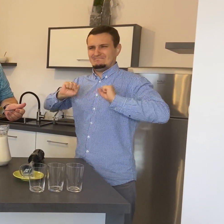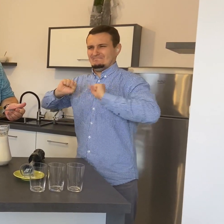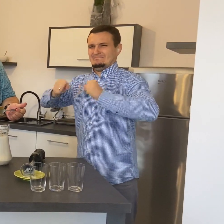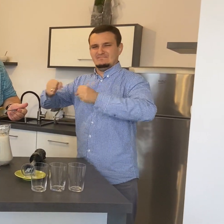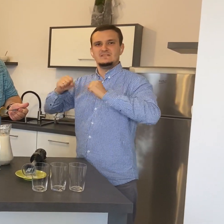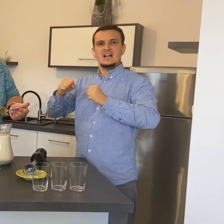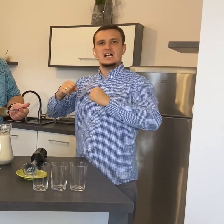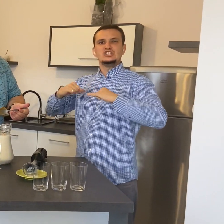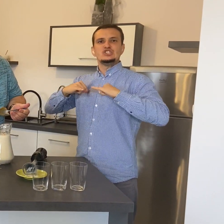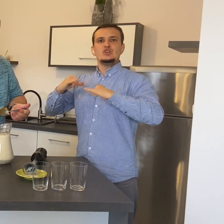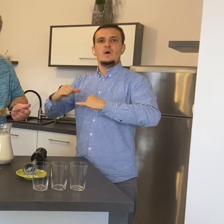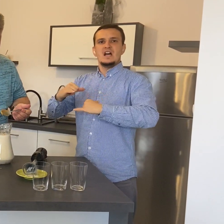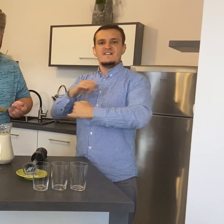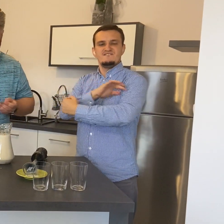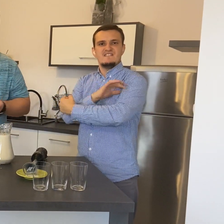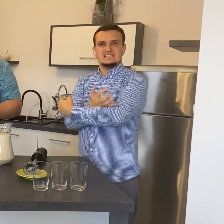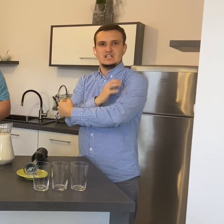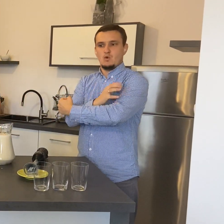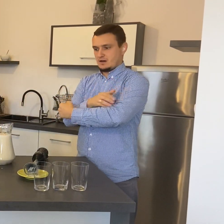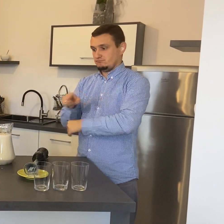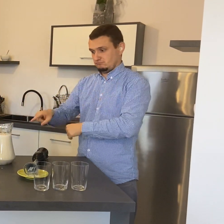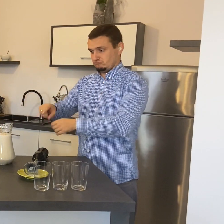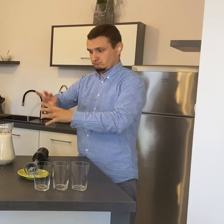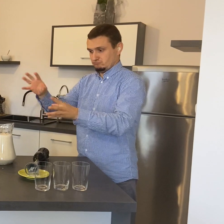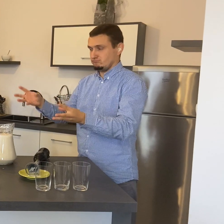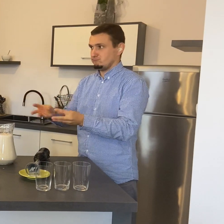A też i zdrowe źródło.